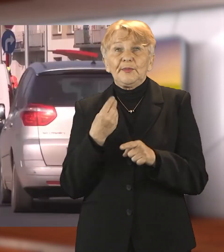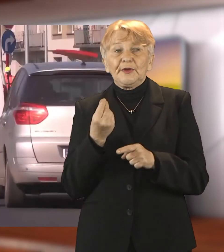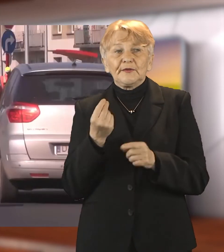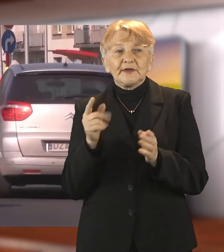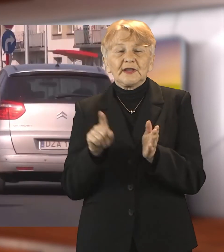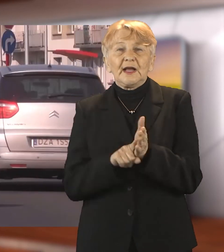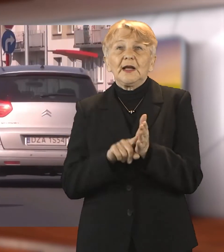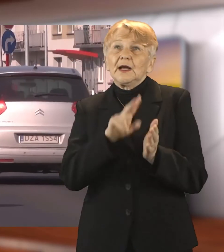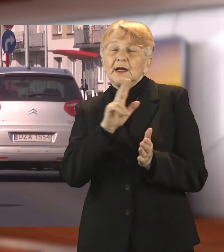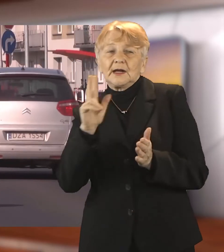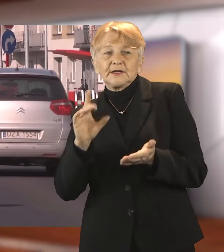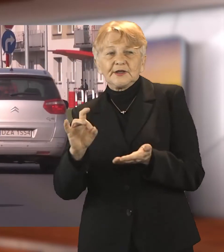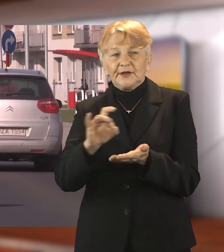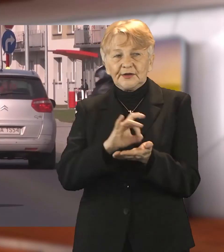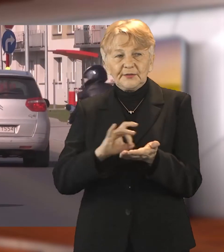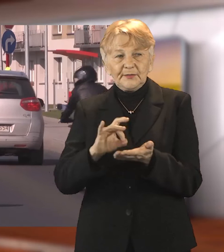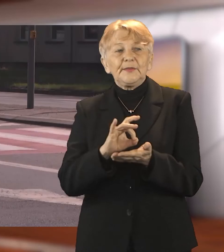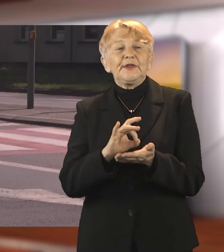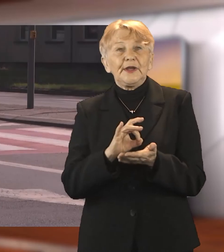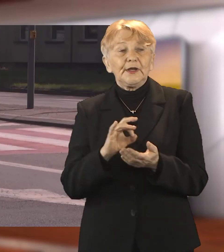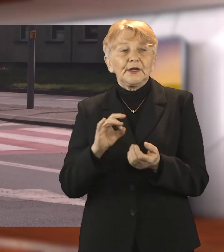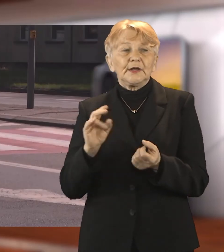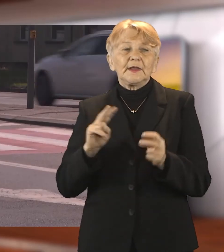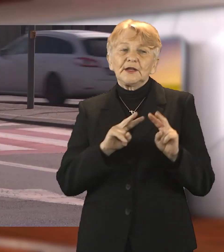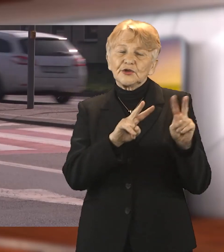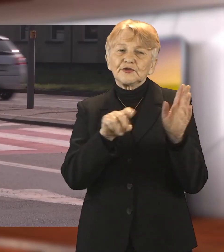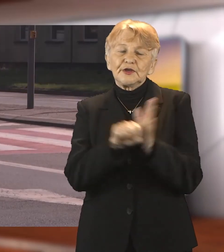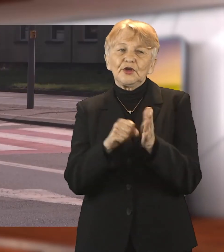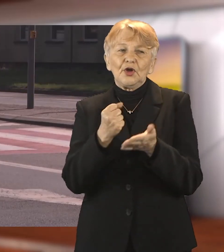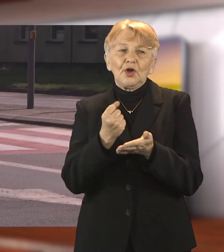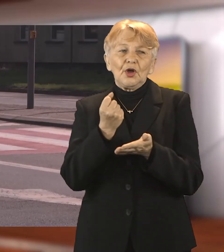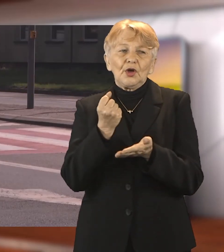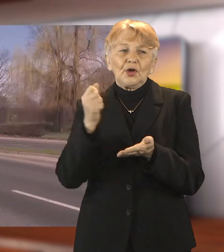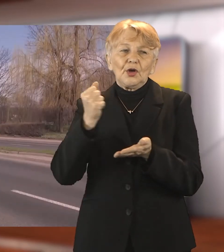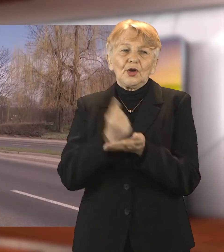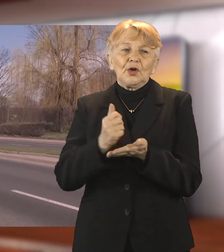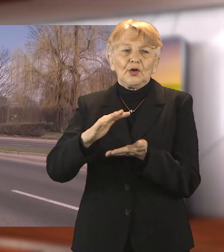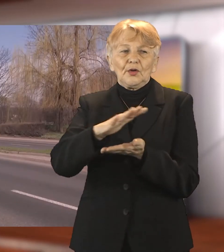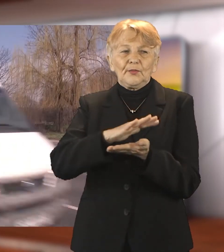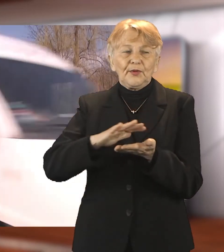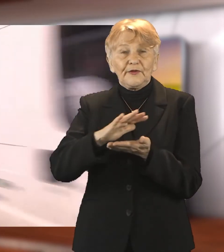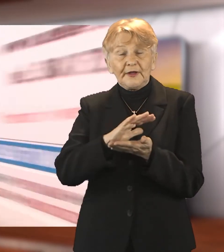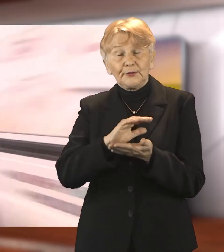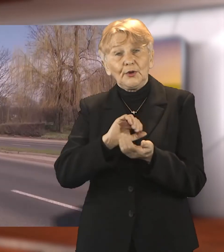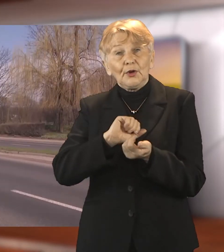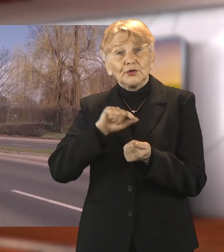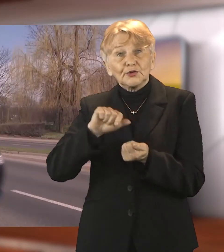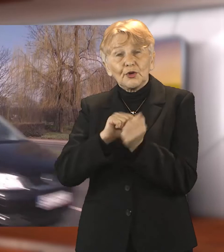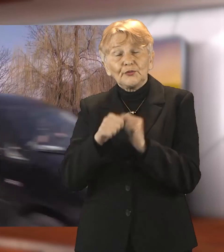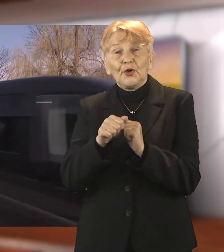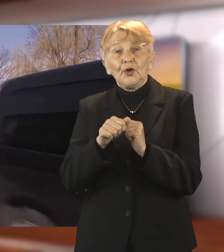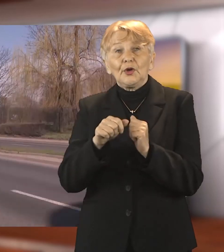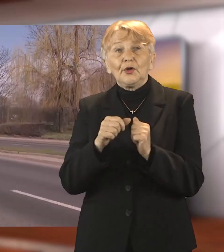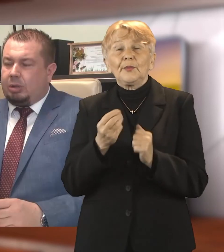przeprowadzenia inwestycji remontowo-drogowych. Chodzi głównie o budowę dróg, chodników, ciągów pieszo-rowerowych, sygnalizacji świetlnej czy zatok